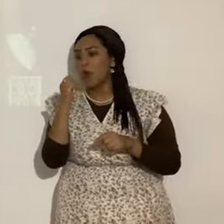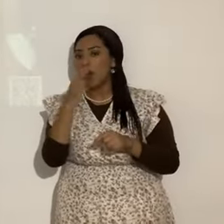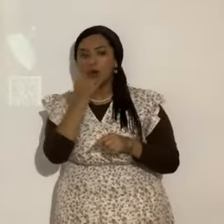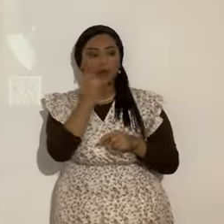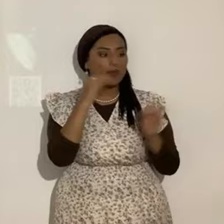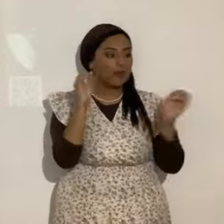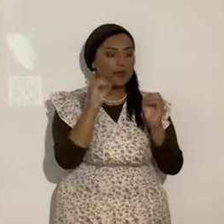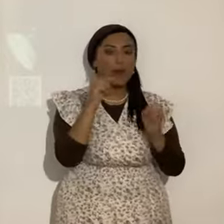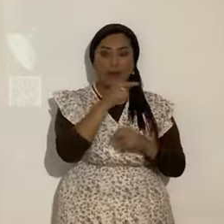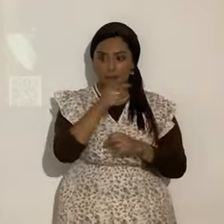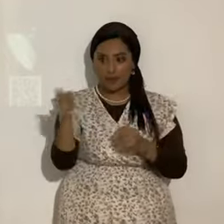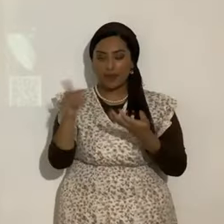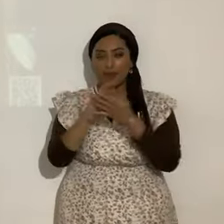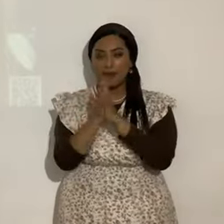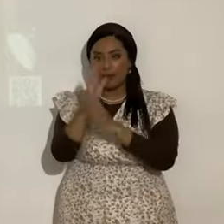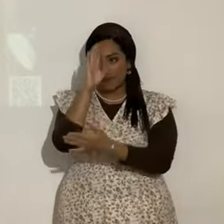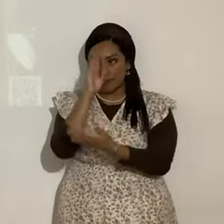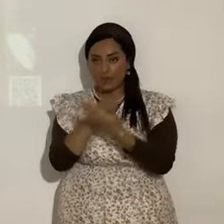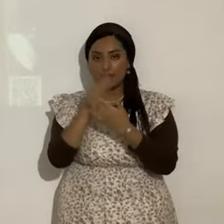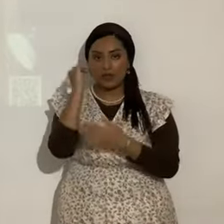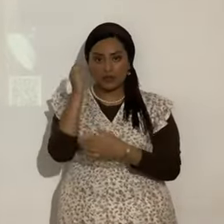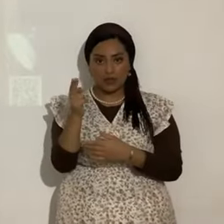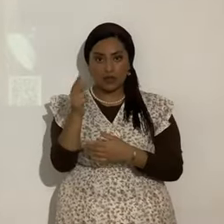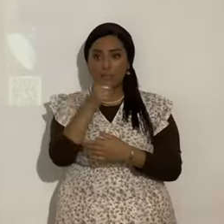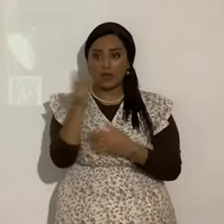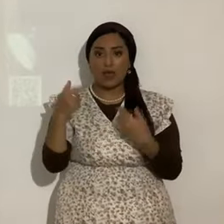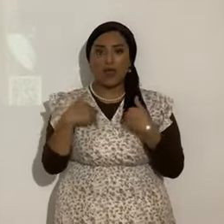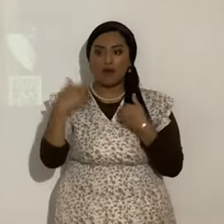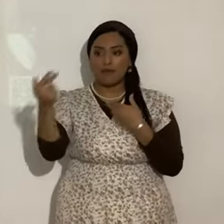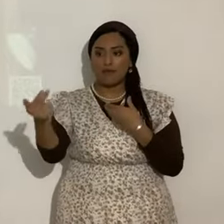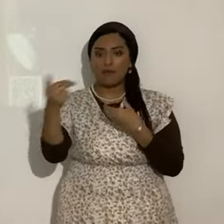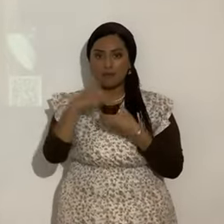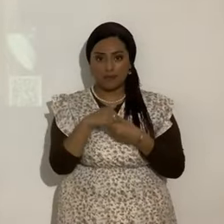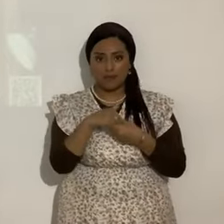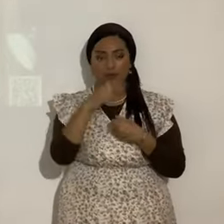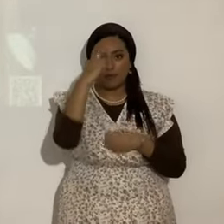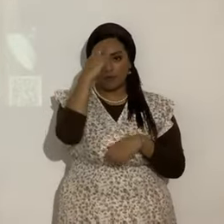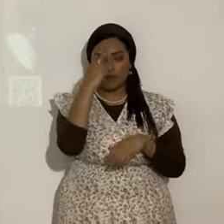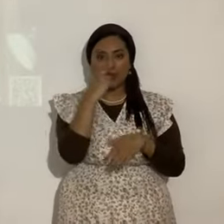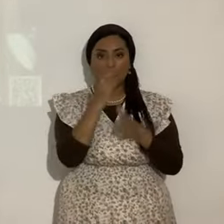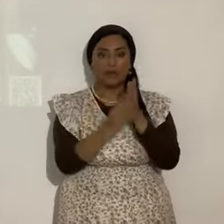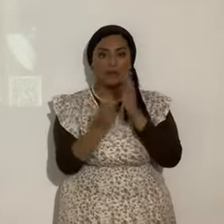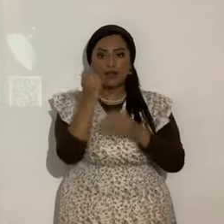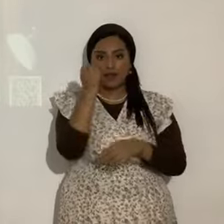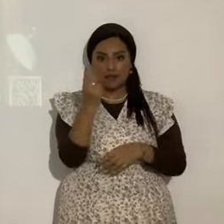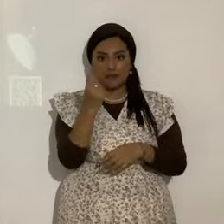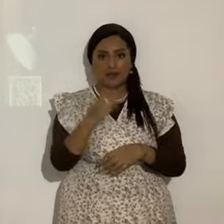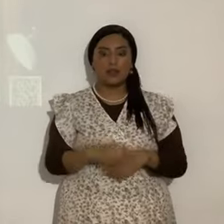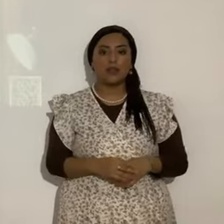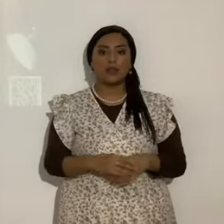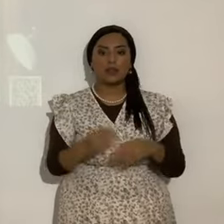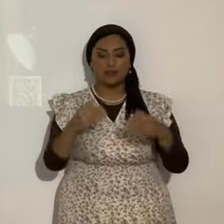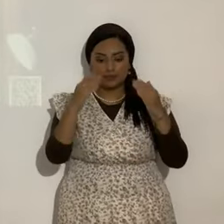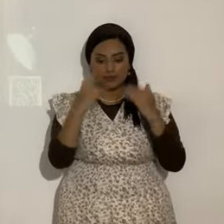pero son hijos de Yahweh, porque se han injertado Romanos 11. Vamos a la carta a los Gálatas.